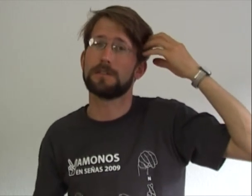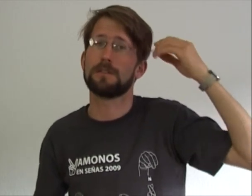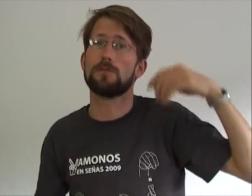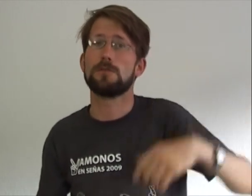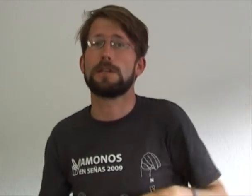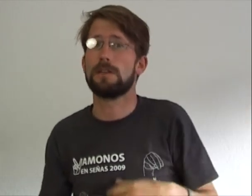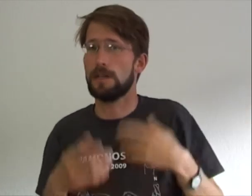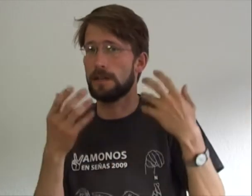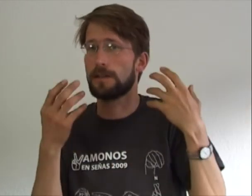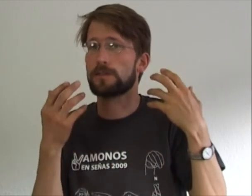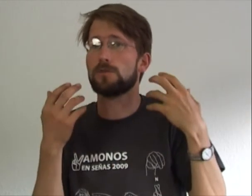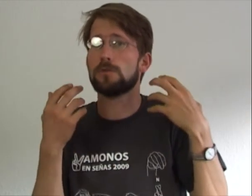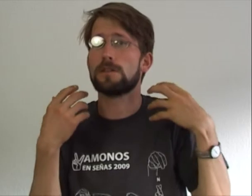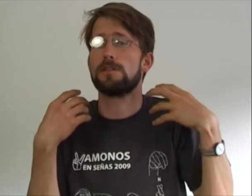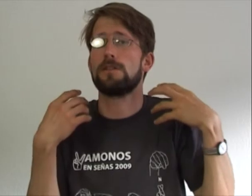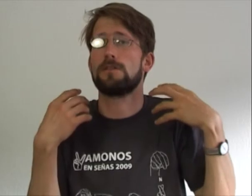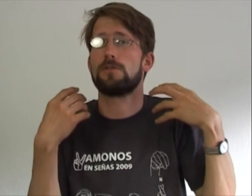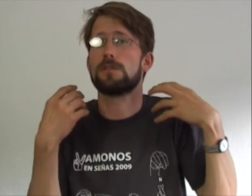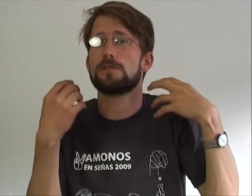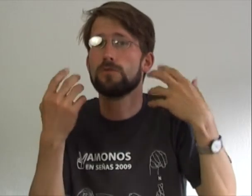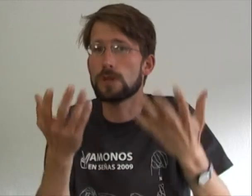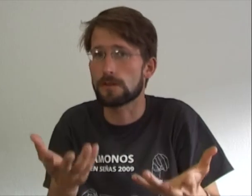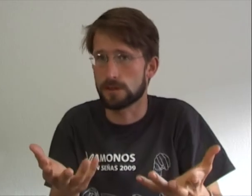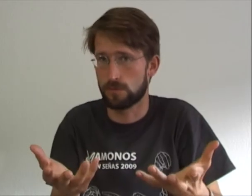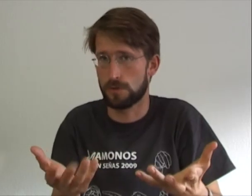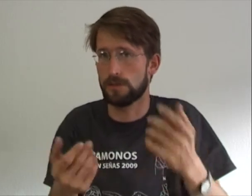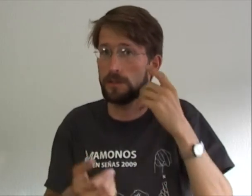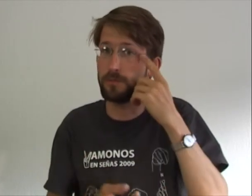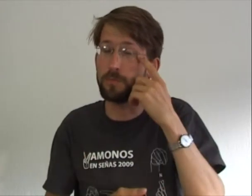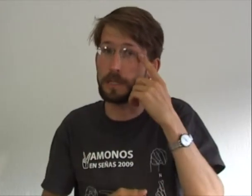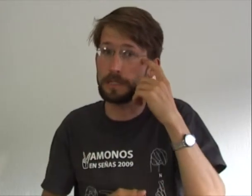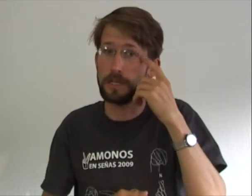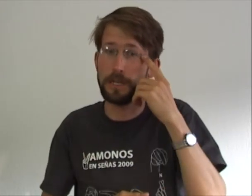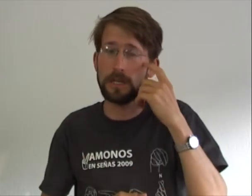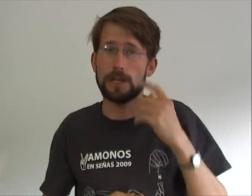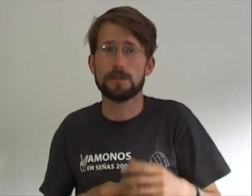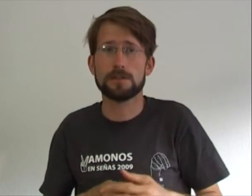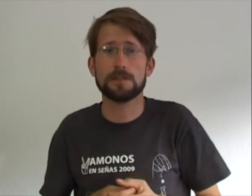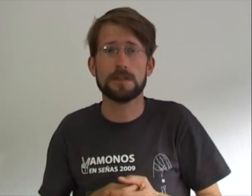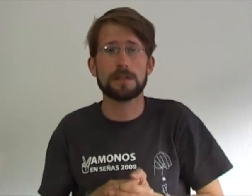incluso en las culturas sordas nuevas, pues, en su país. Entonces, eso